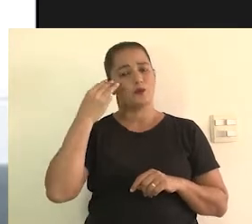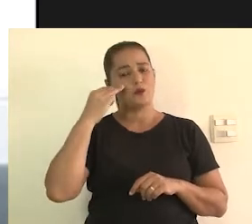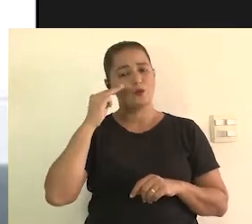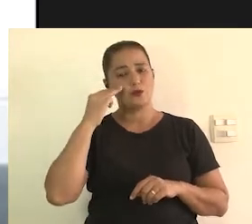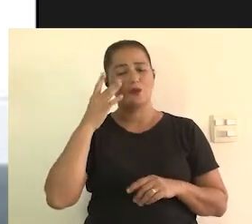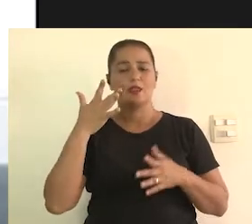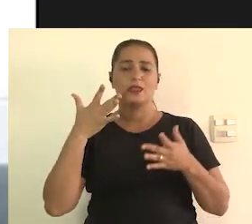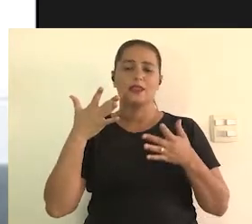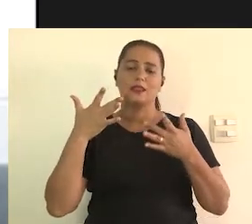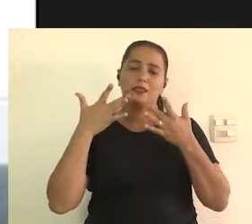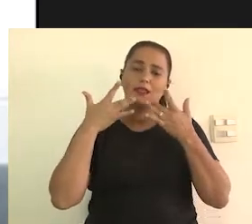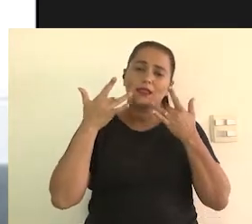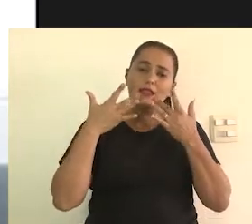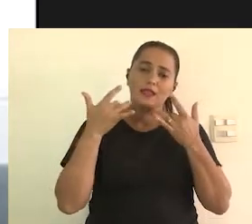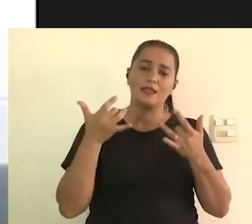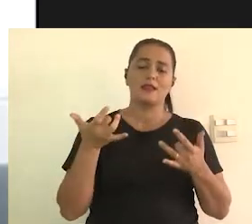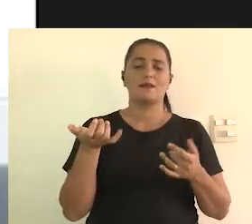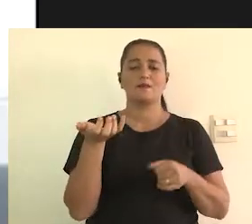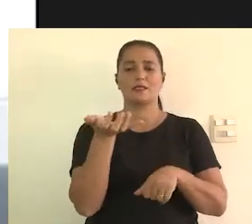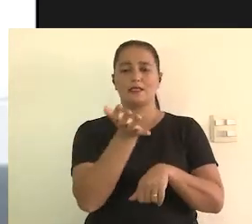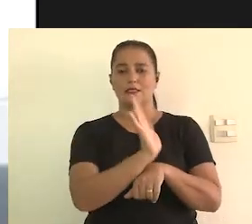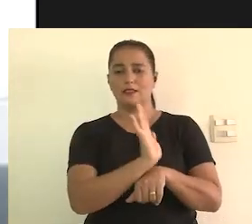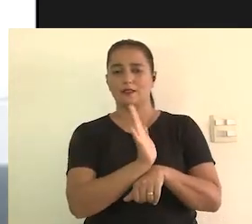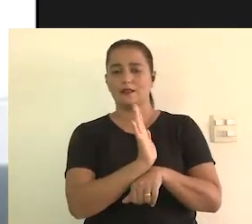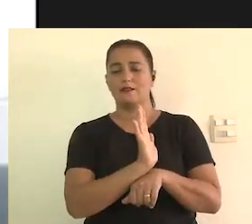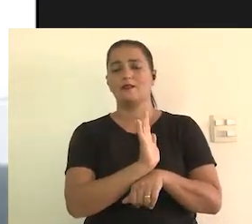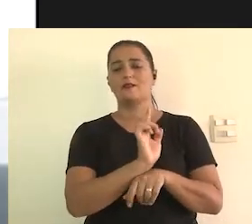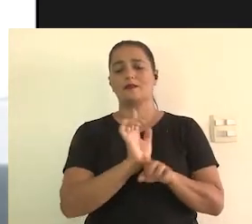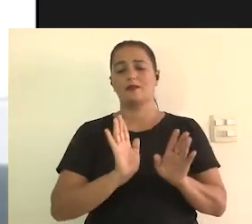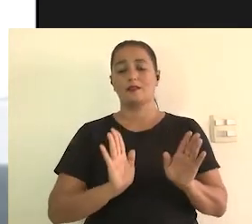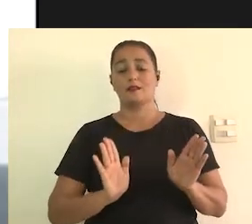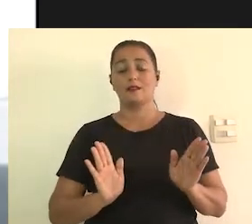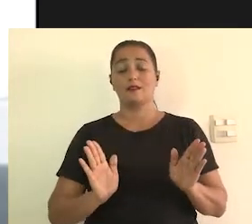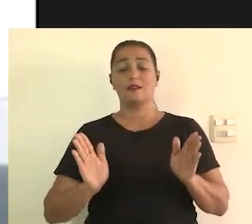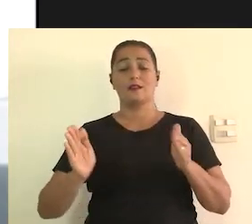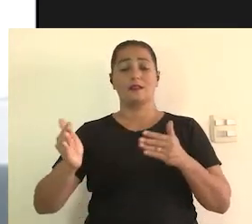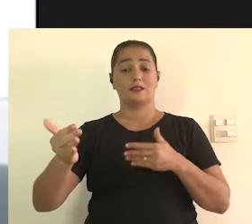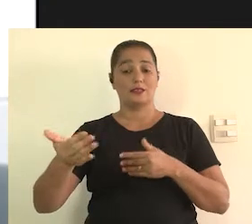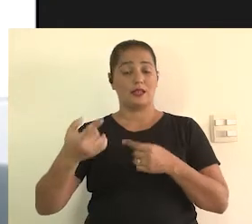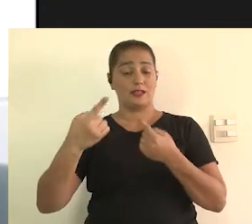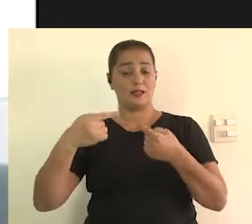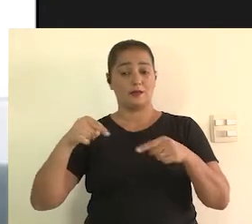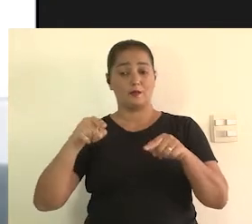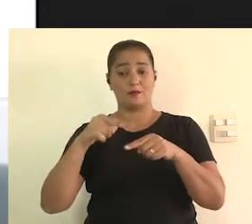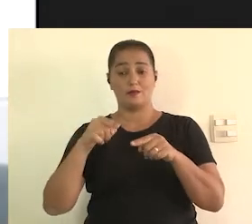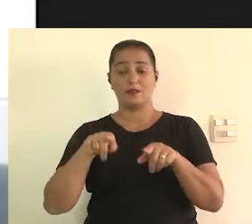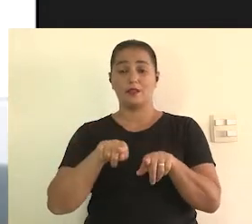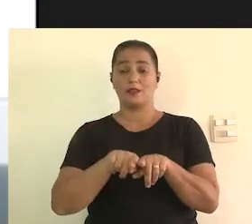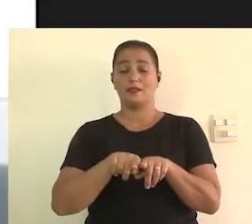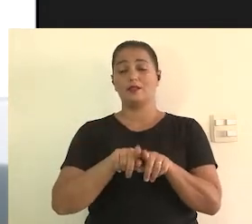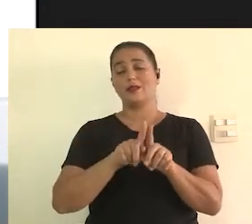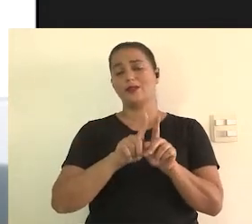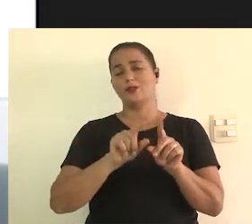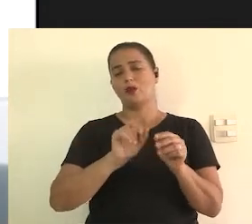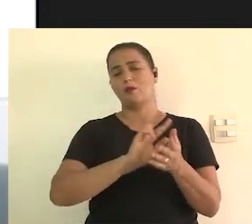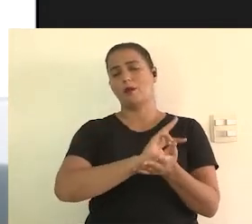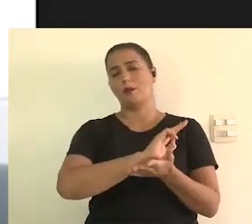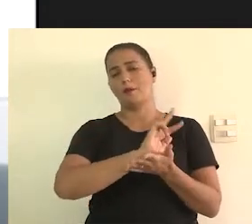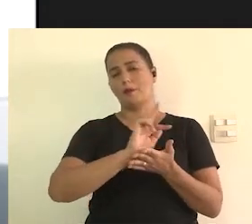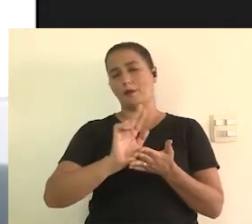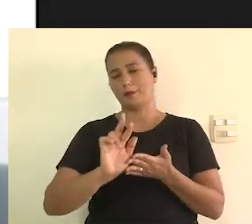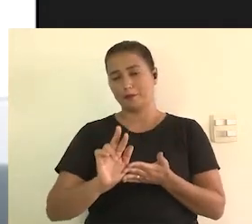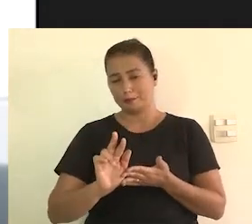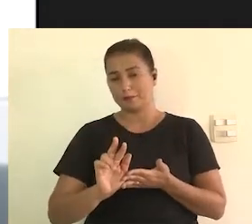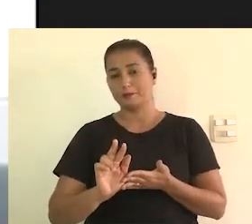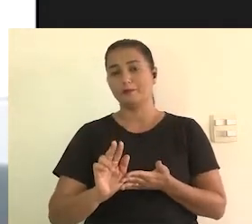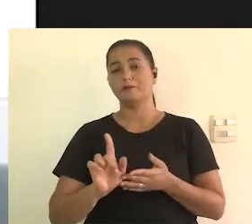conhecimento de equipamentos culturais, como museus, teatros, cinemas, salas de